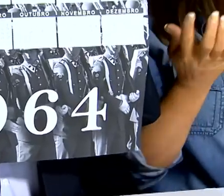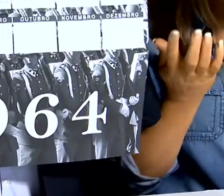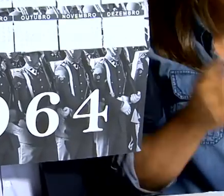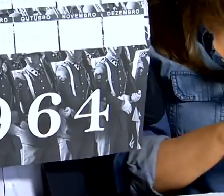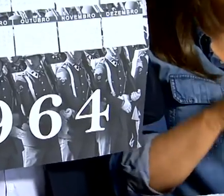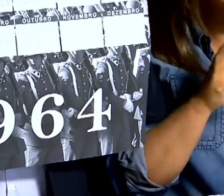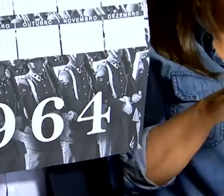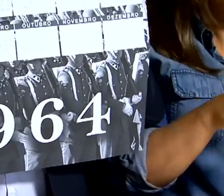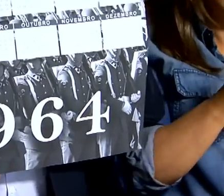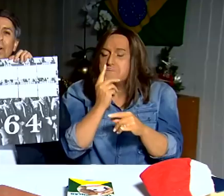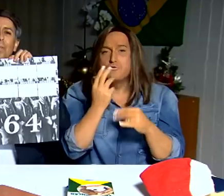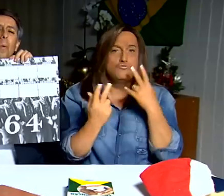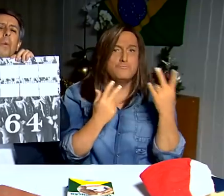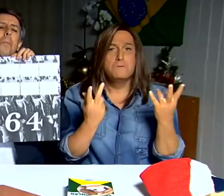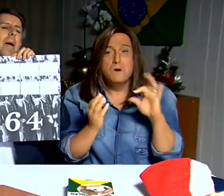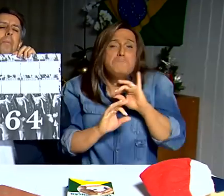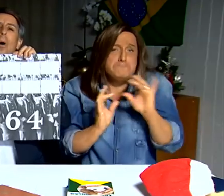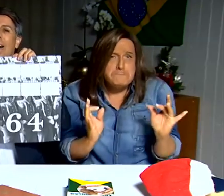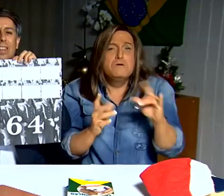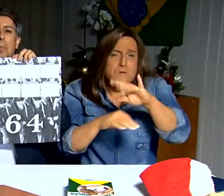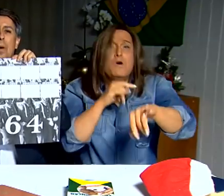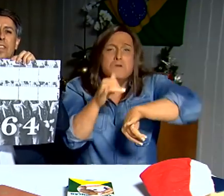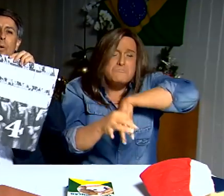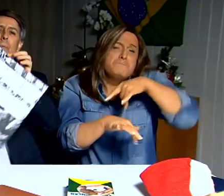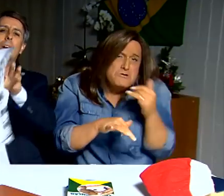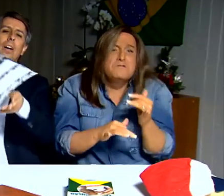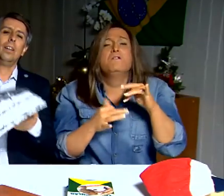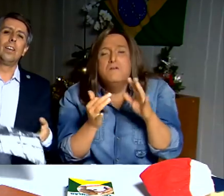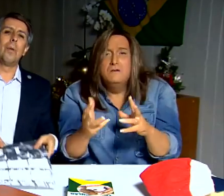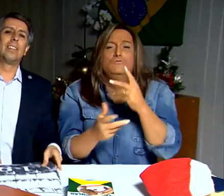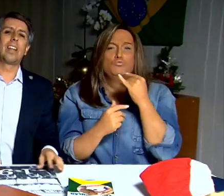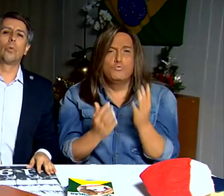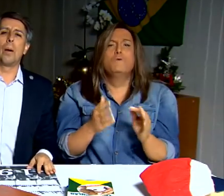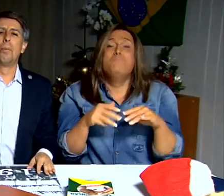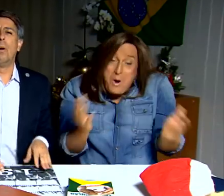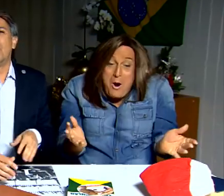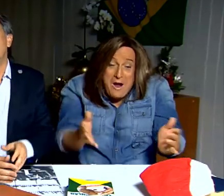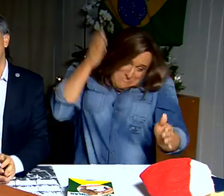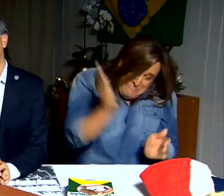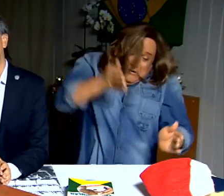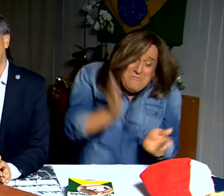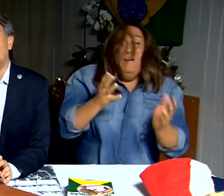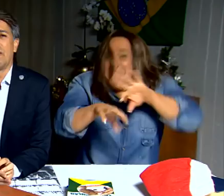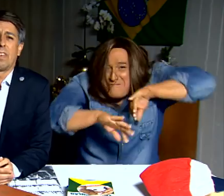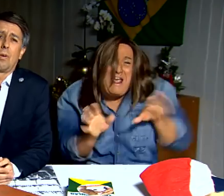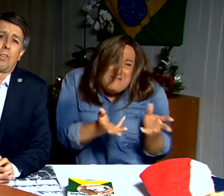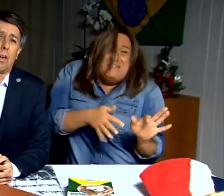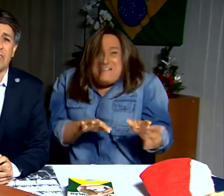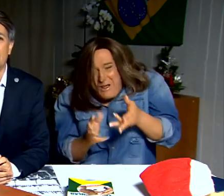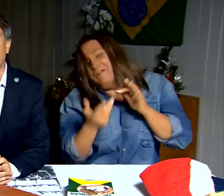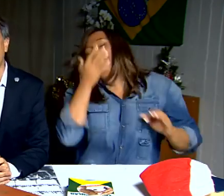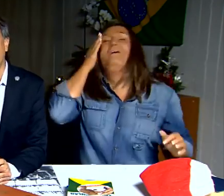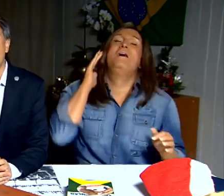1964 foi um ano bem porreta pro Brasil. Tinha uma ditadura boa, boa, gostosa,